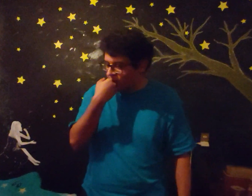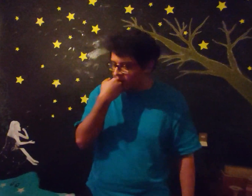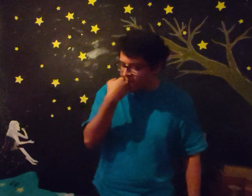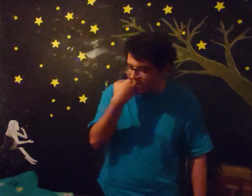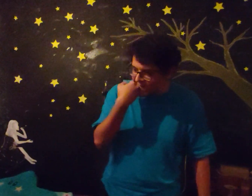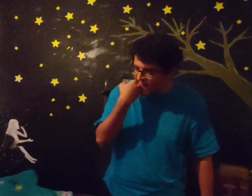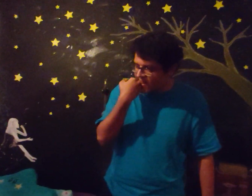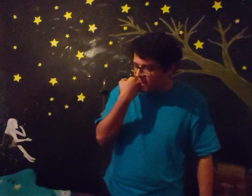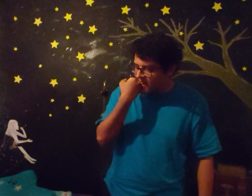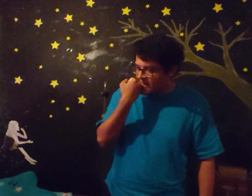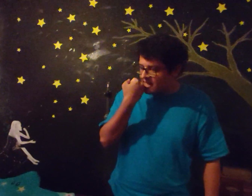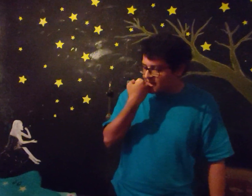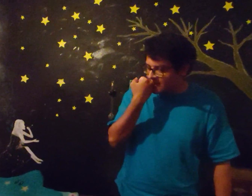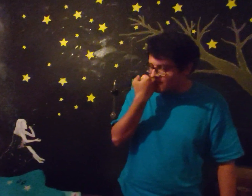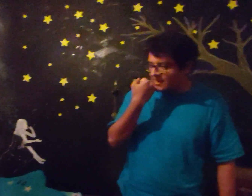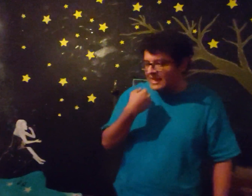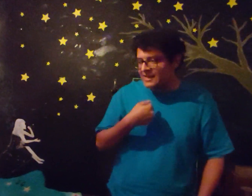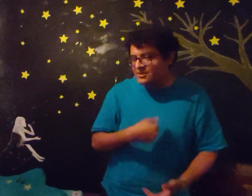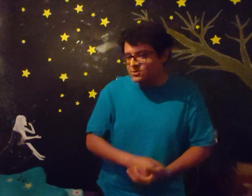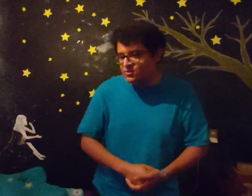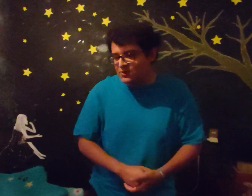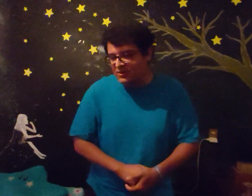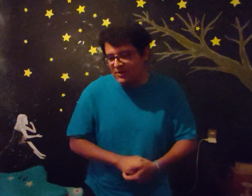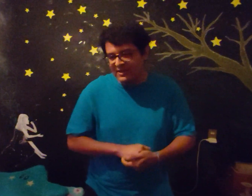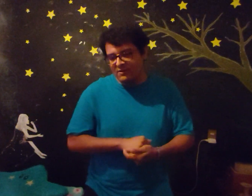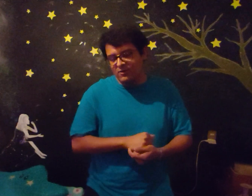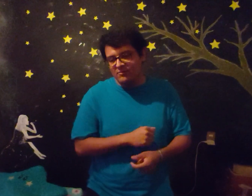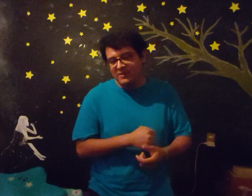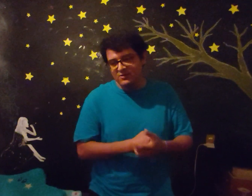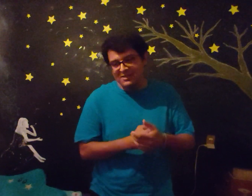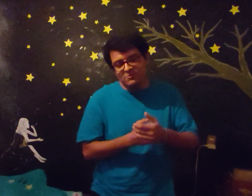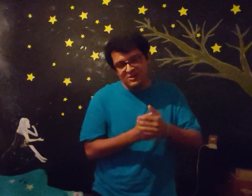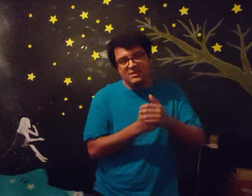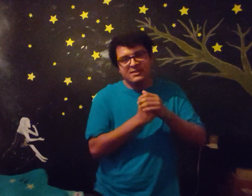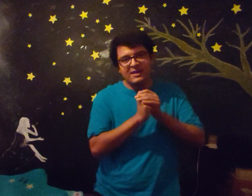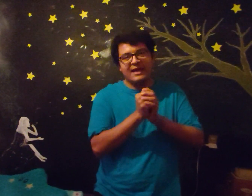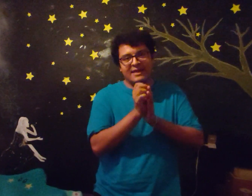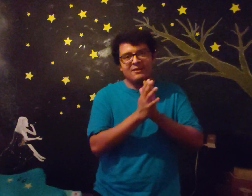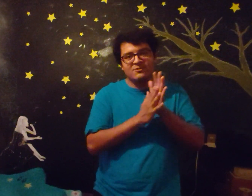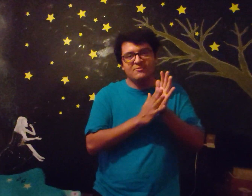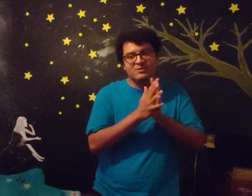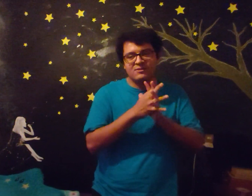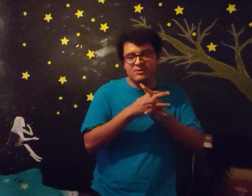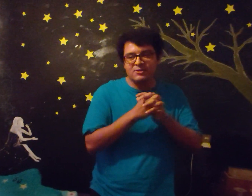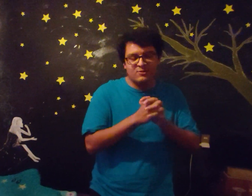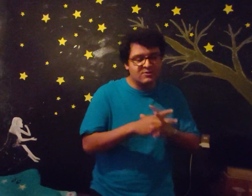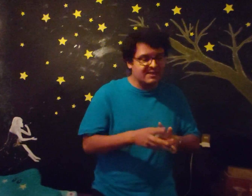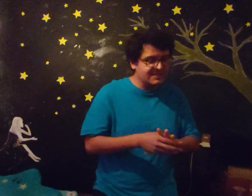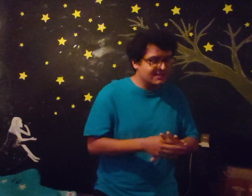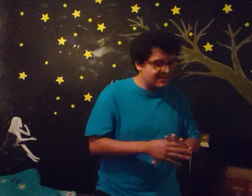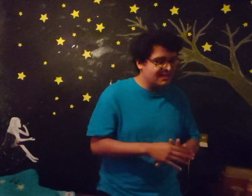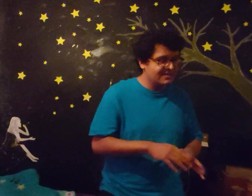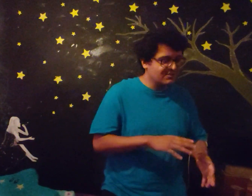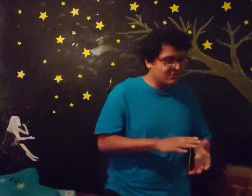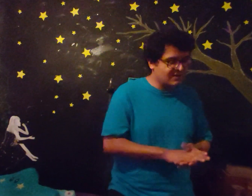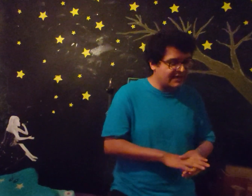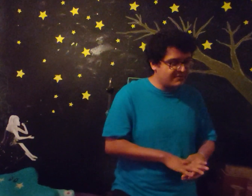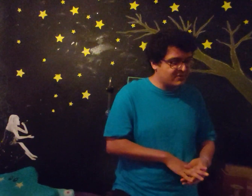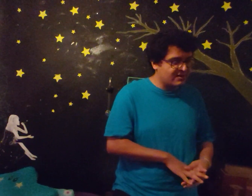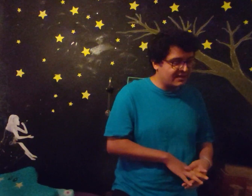resident al canal? Híjole YouTube yo creo que no Pero sí en Twitch Allá nos vemos en Twitch Con un resident sí Yo creo que a lo mejor el